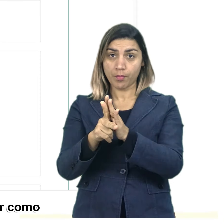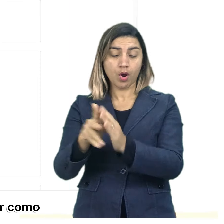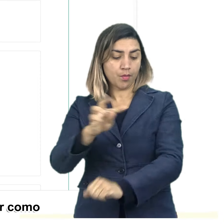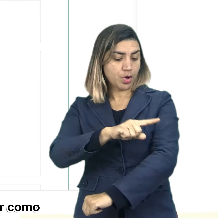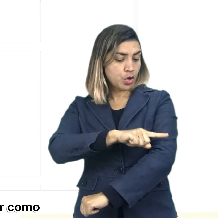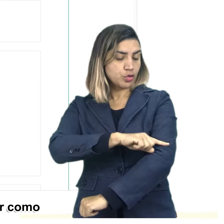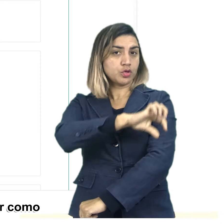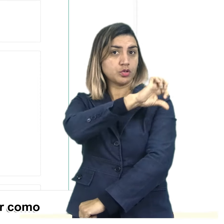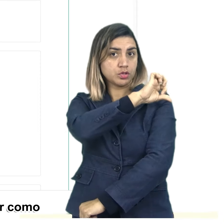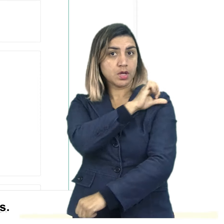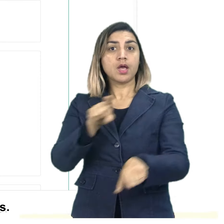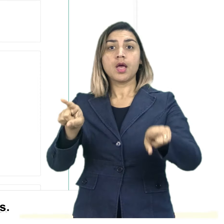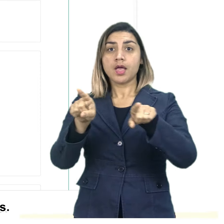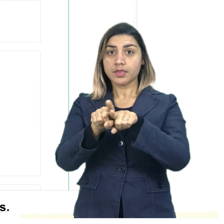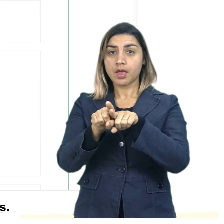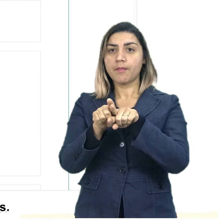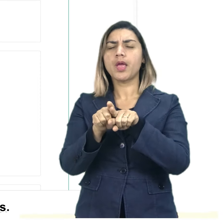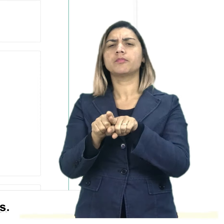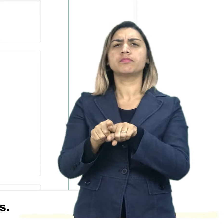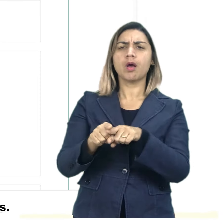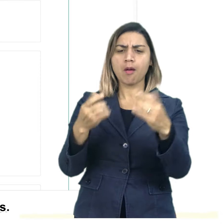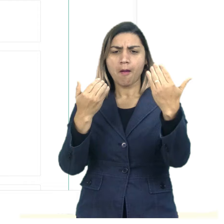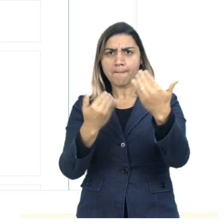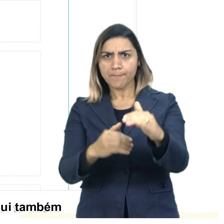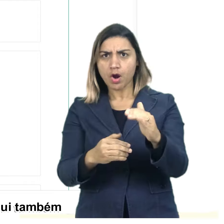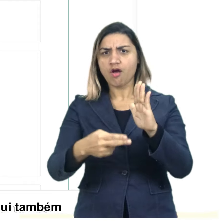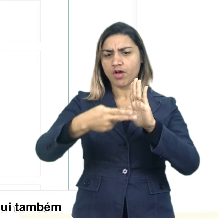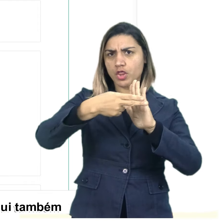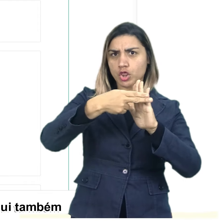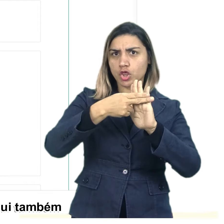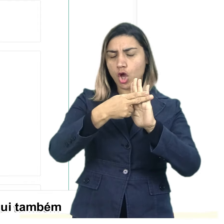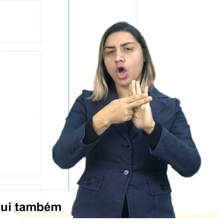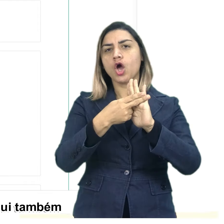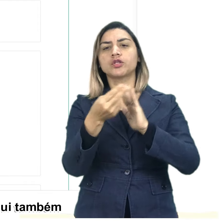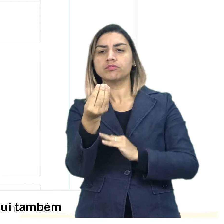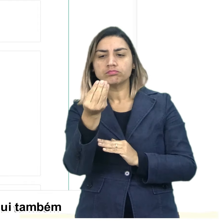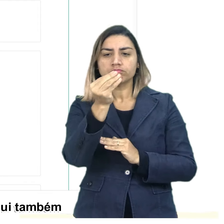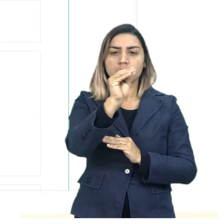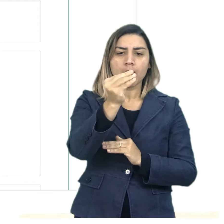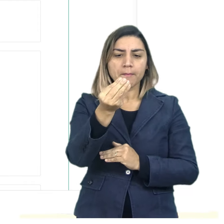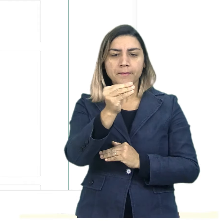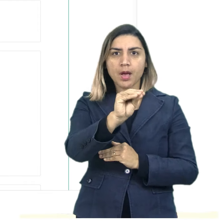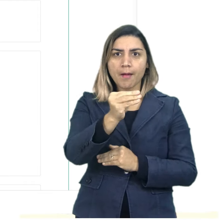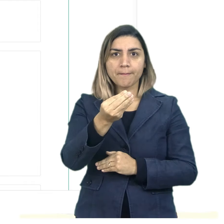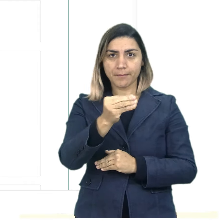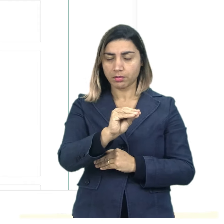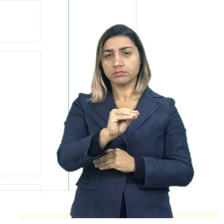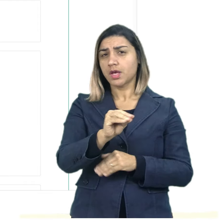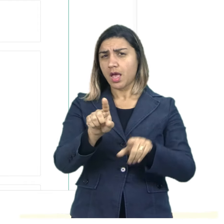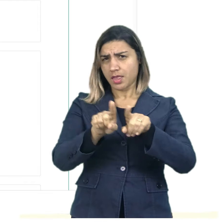o histórico que eu vou apresentar como comprovante dessas notas. Essas notas que eu vou colocar aqui também são